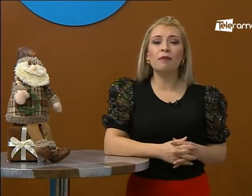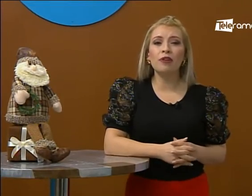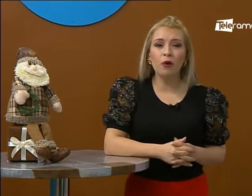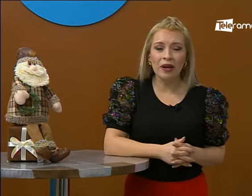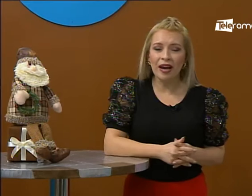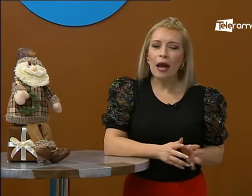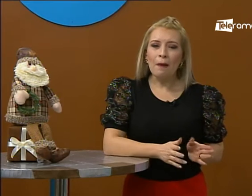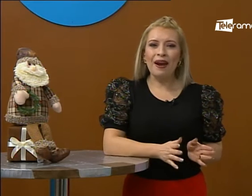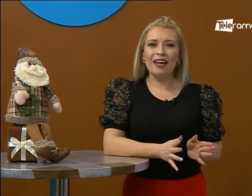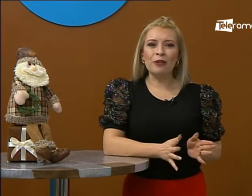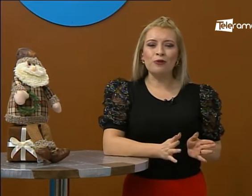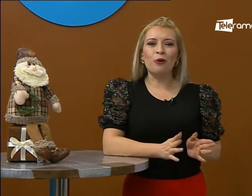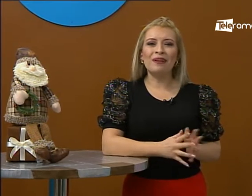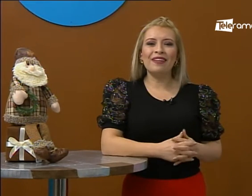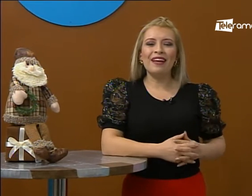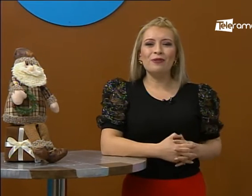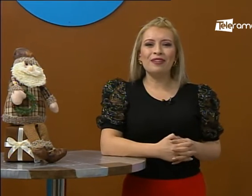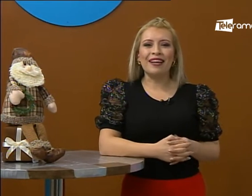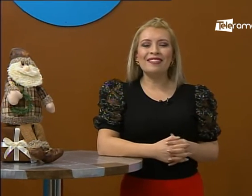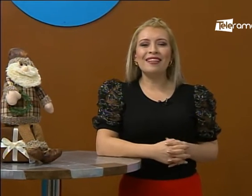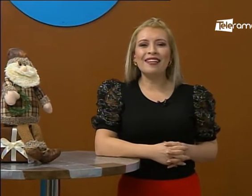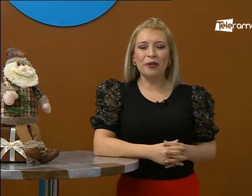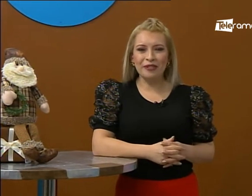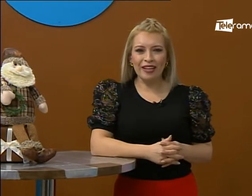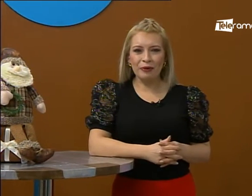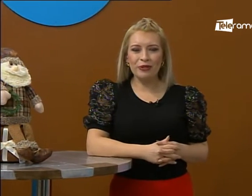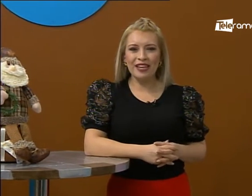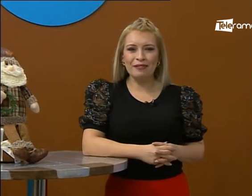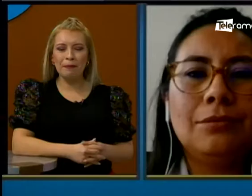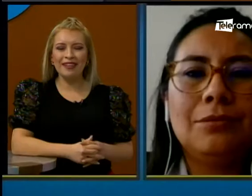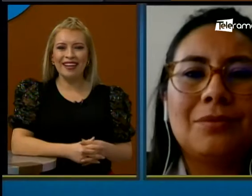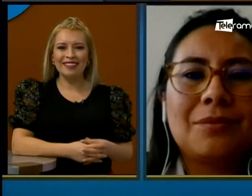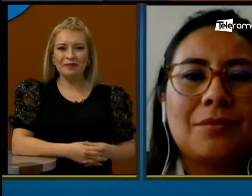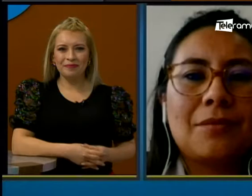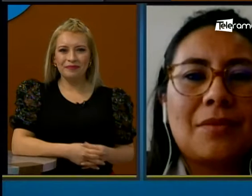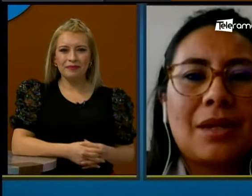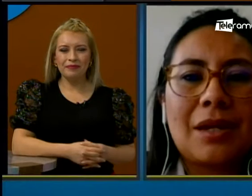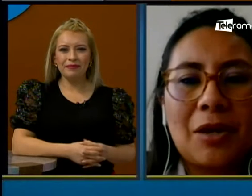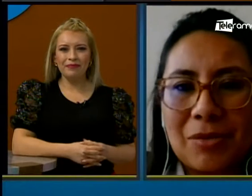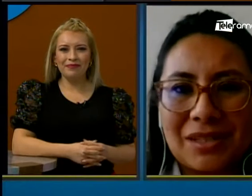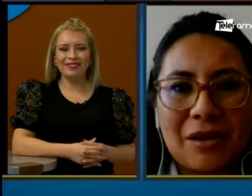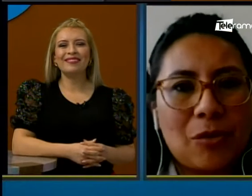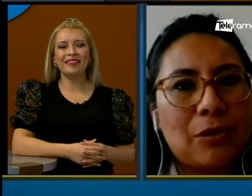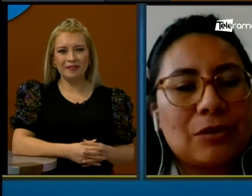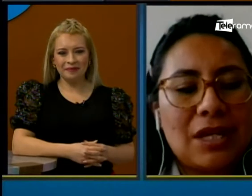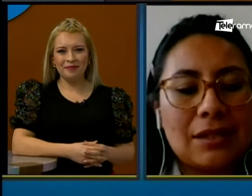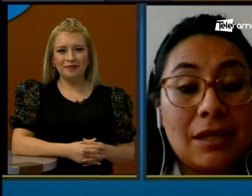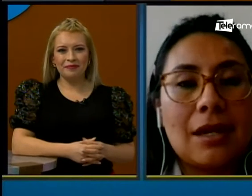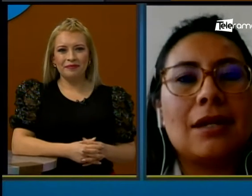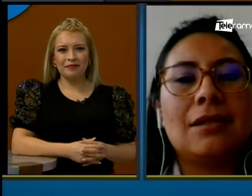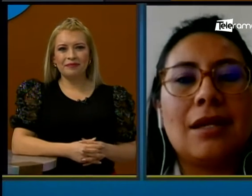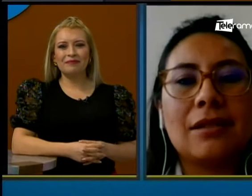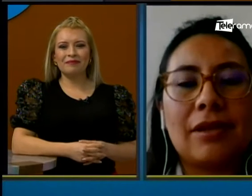municipio de Cuenca, para que nos comente estos detalles. Tatiana, ¿cómo está? Buenos días, bienvenida. ¿Cómo están? Muy buenos